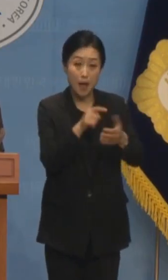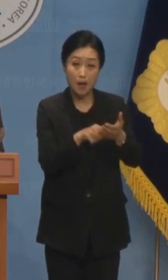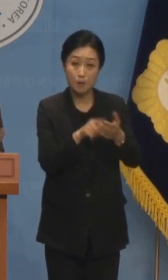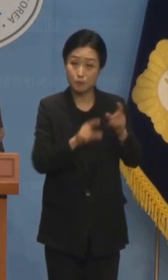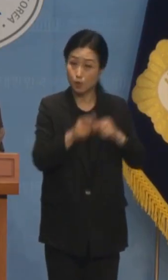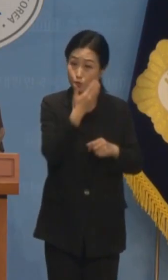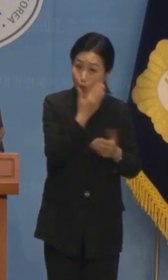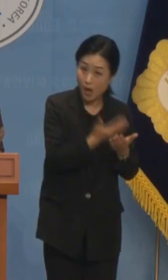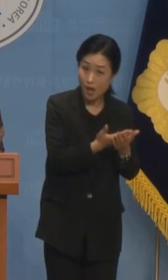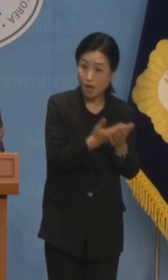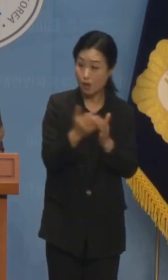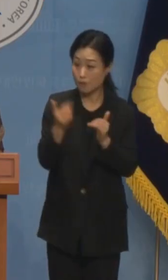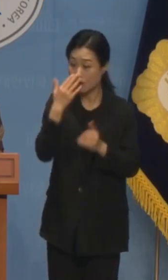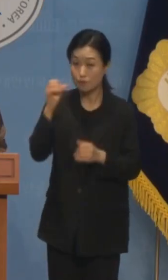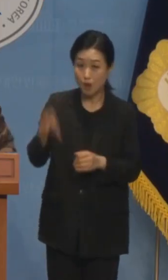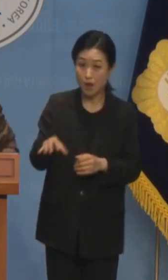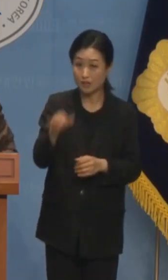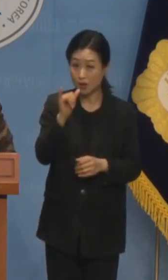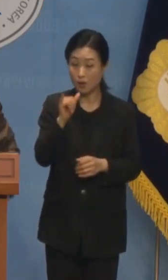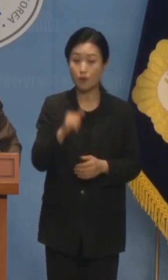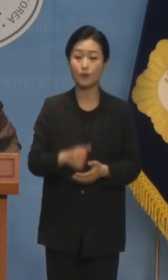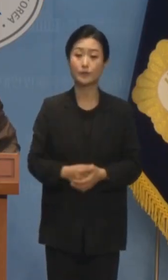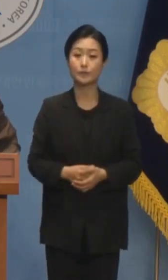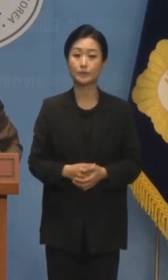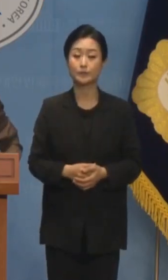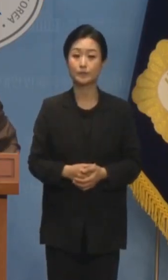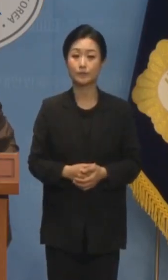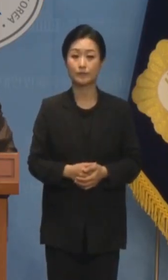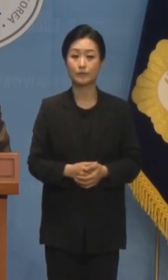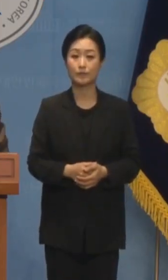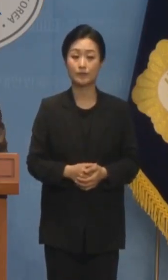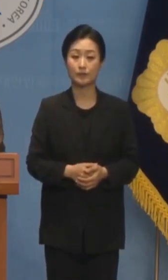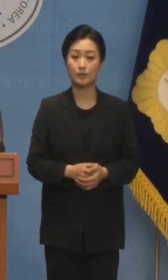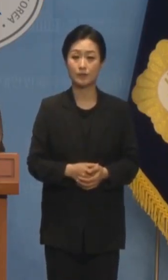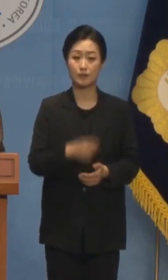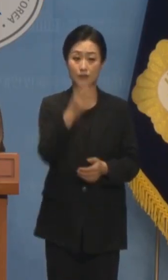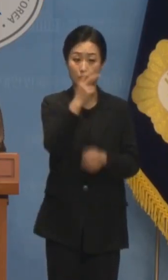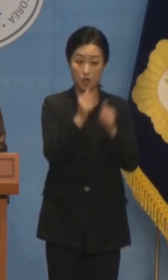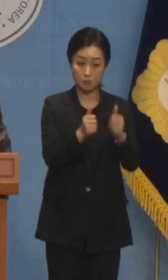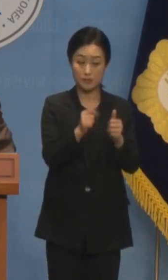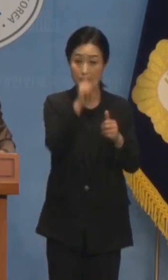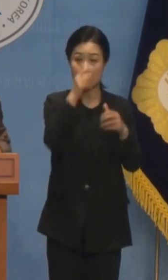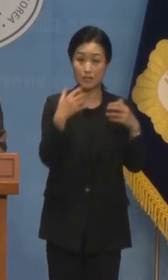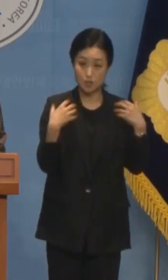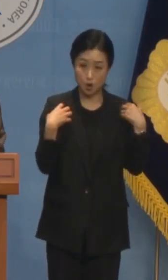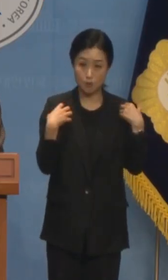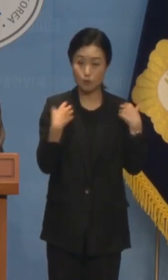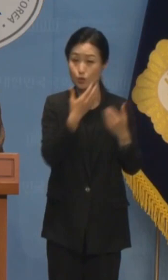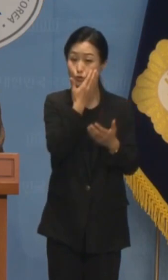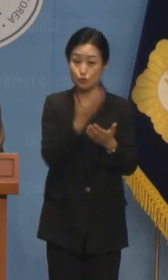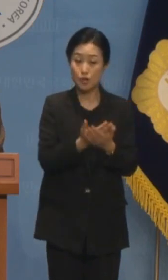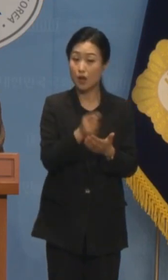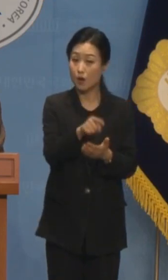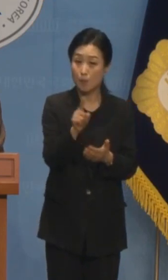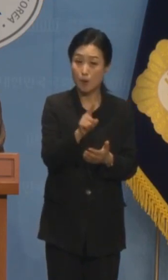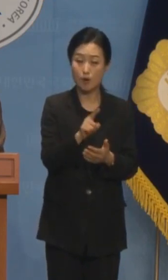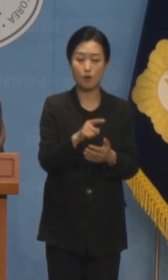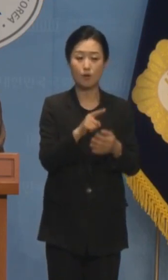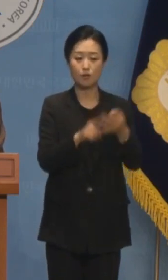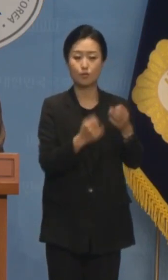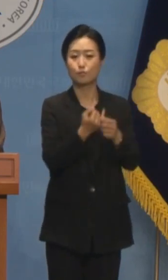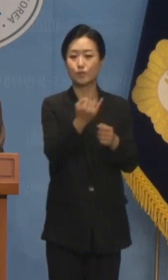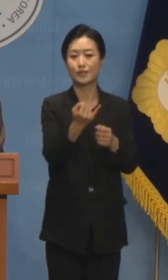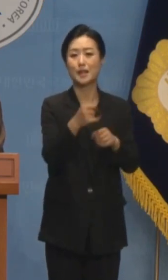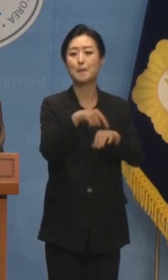다시 읽겠습니다 검찰도 정부도 중요한 건 여사님의 마음입니다 진정